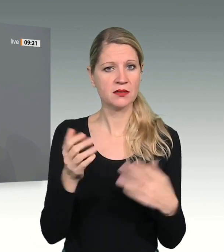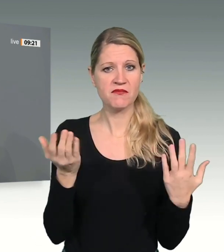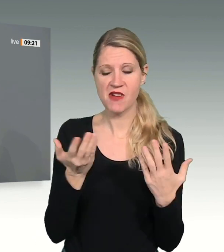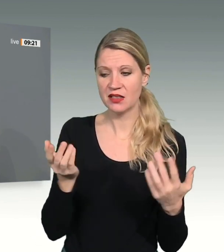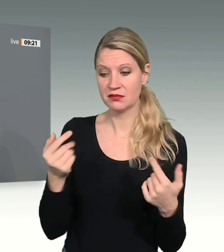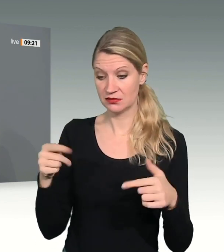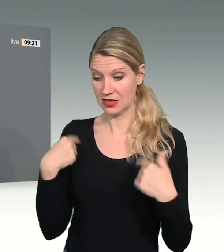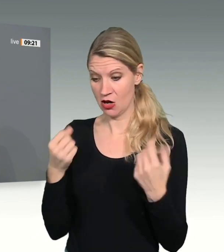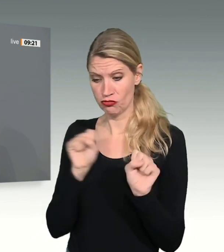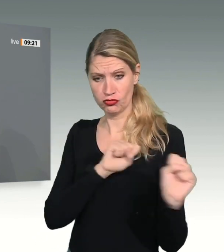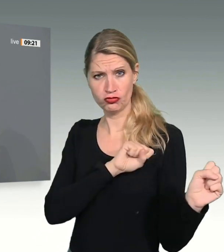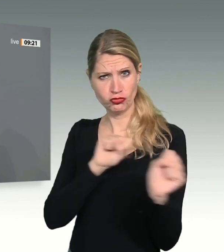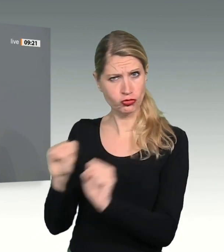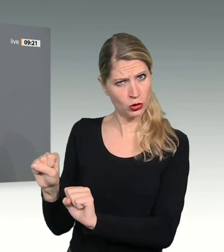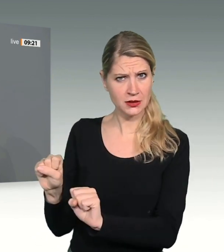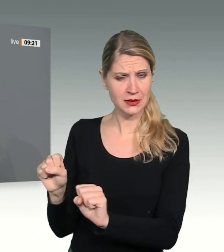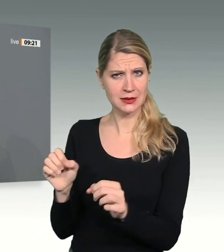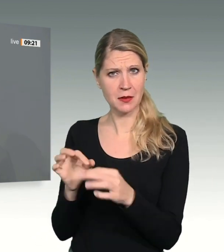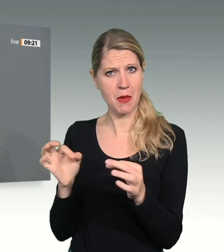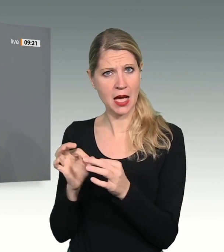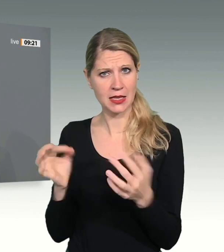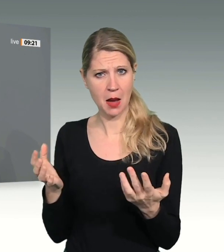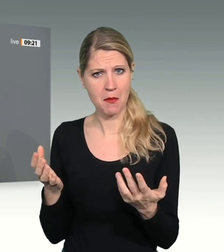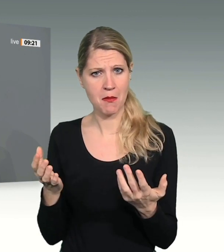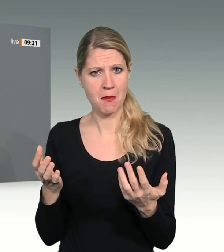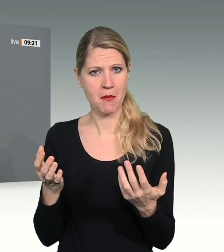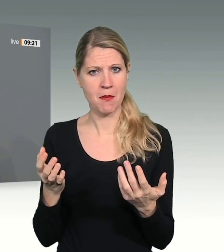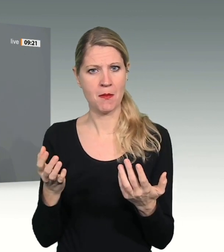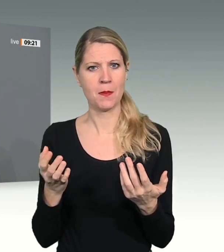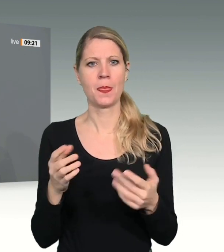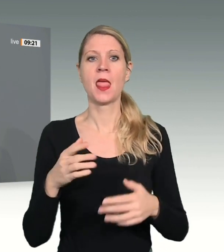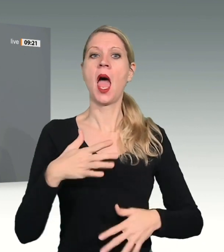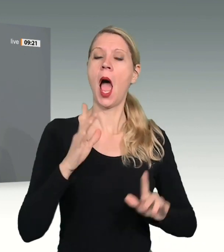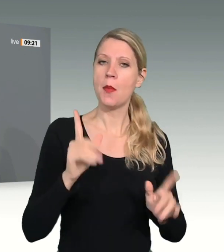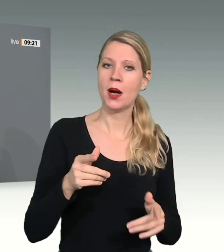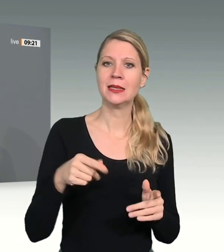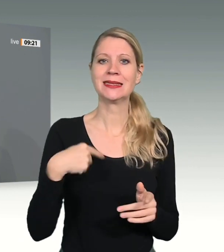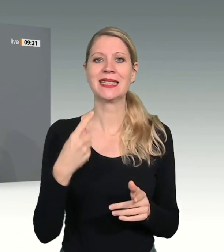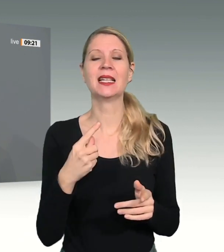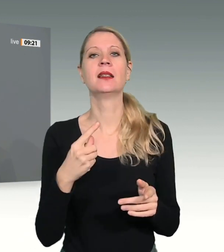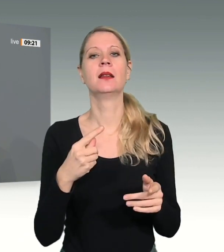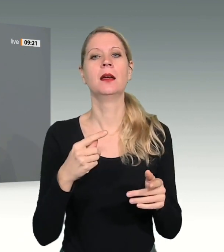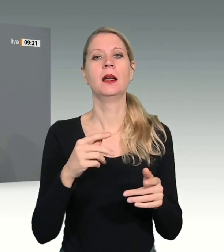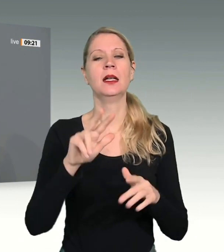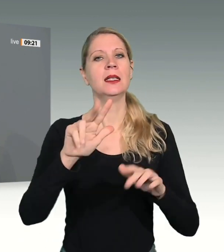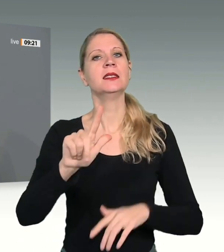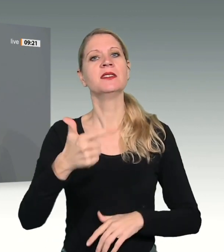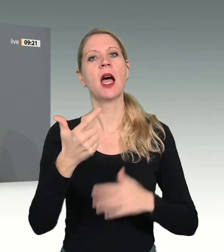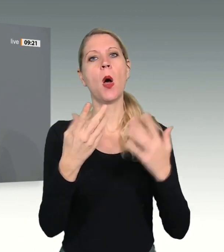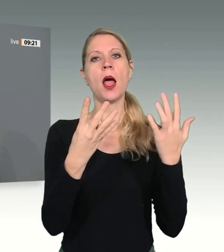Meines Erachtens gehört zu den großen Leistungen von Bundeskanzler Kohl nach dem Regierungswechsel 1982,